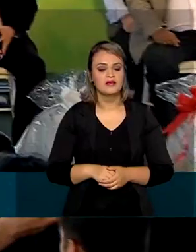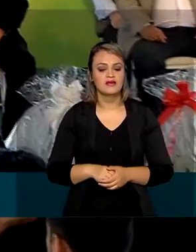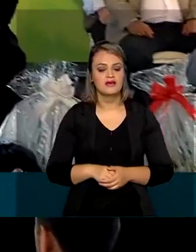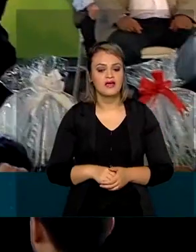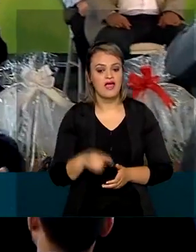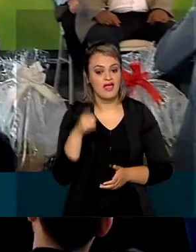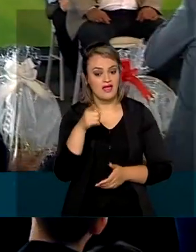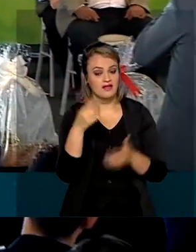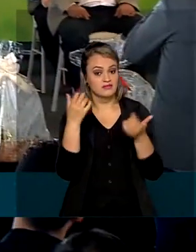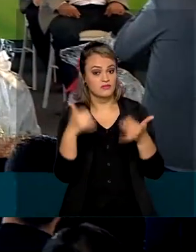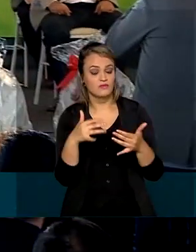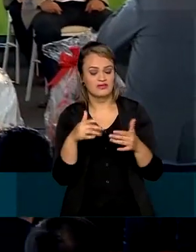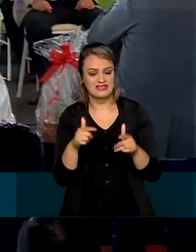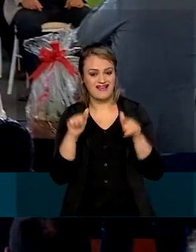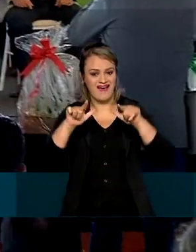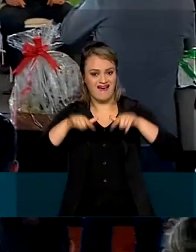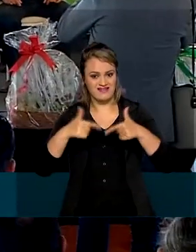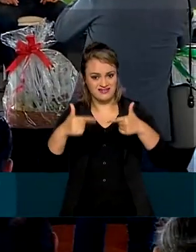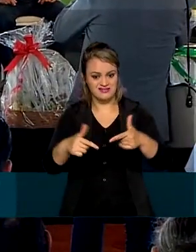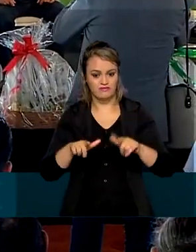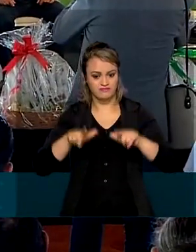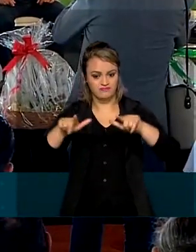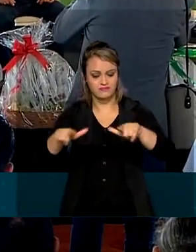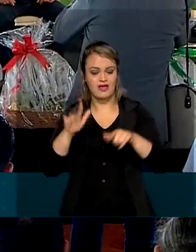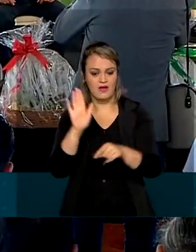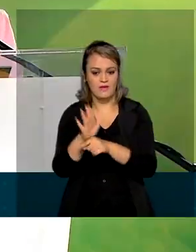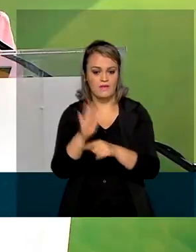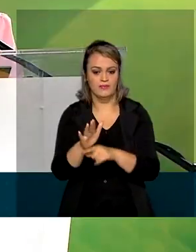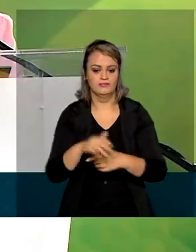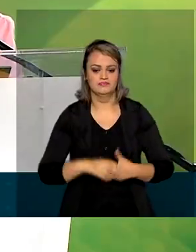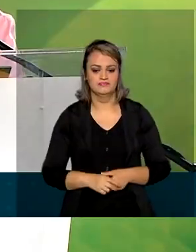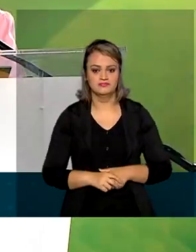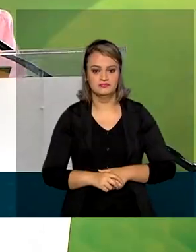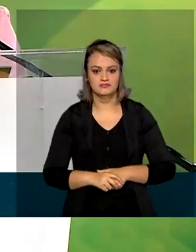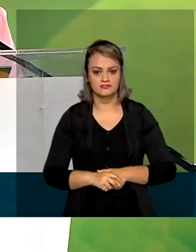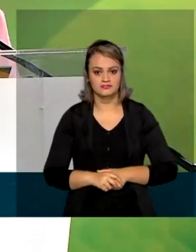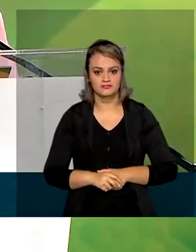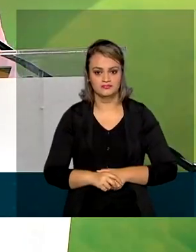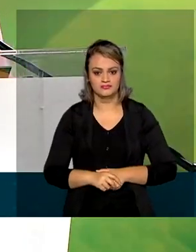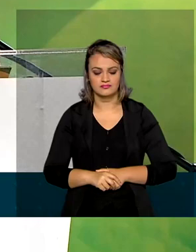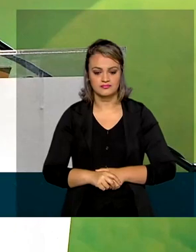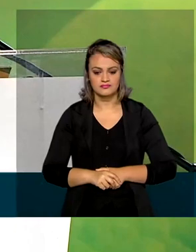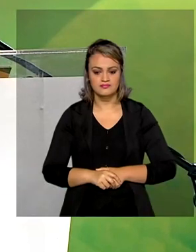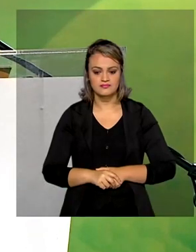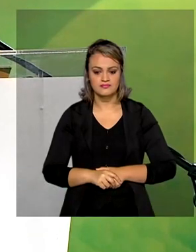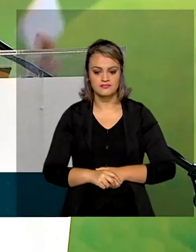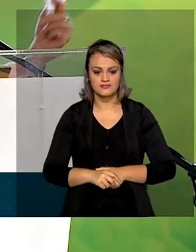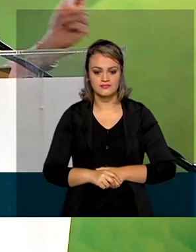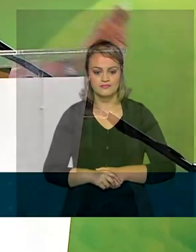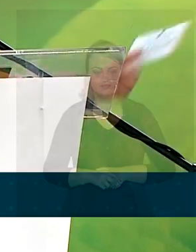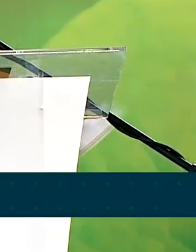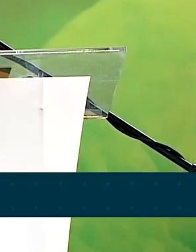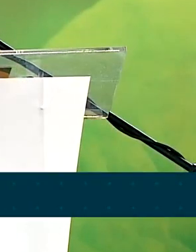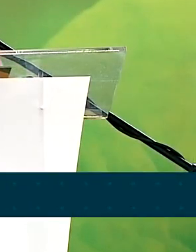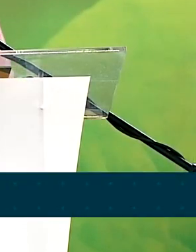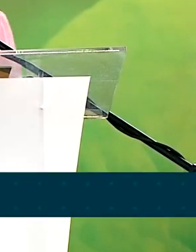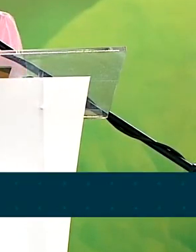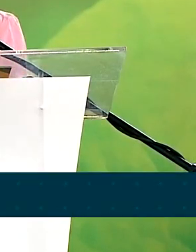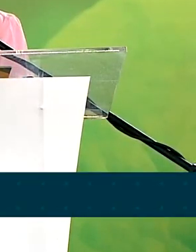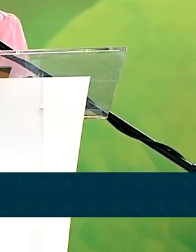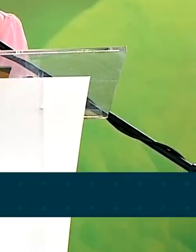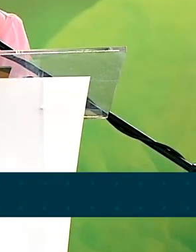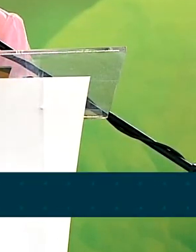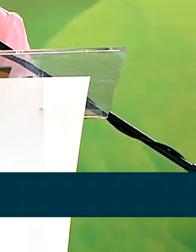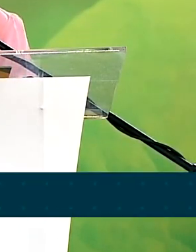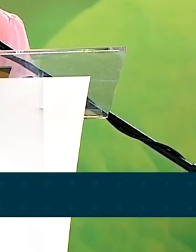Tereza Cristina, o ato é mais uma assistência aos produtores. Vocês têm o compromisso meu e eu vou honrar a